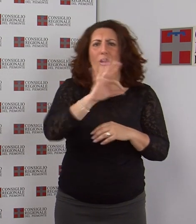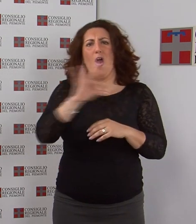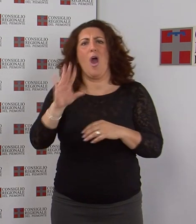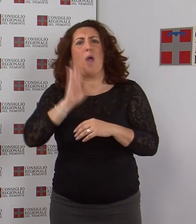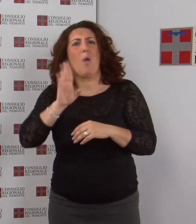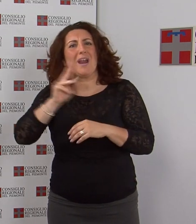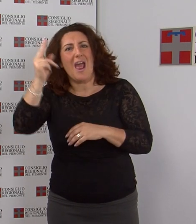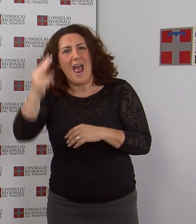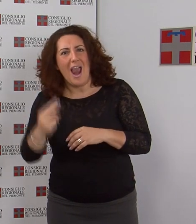regionale.